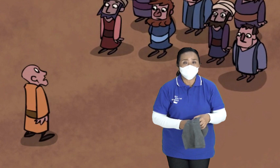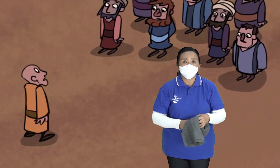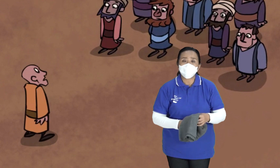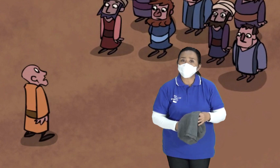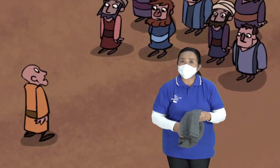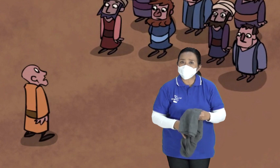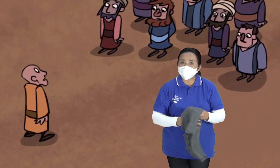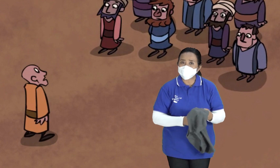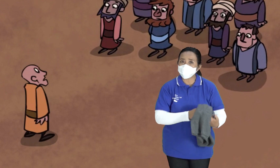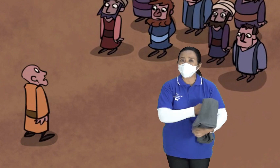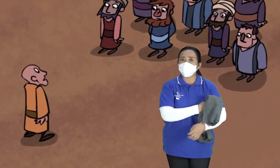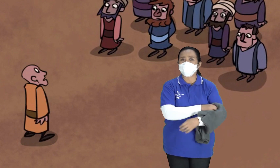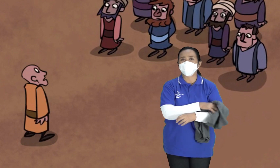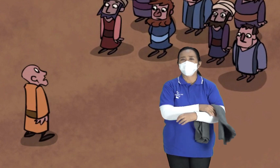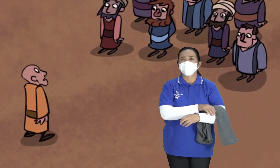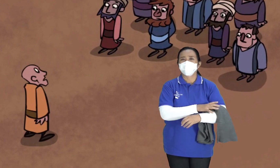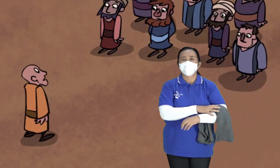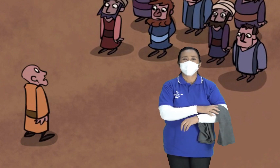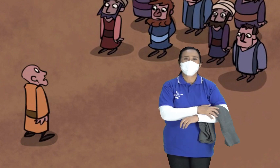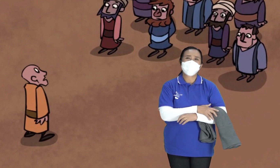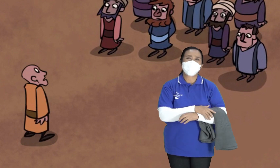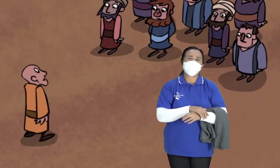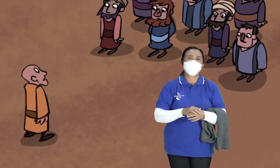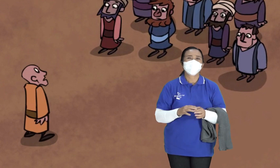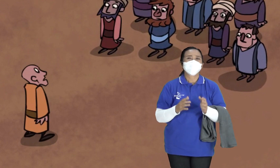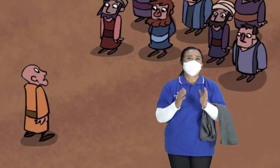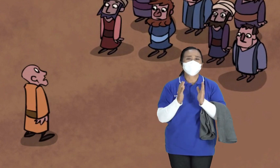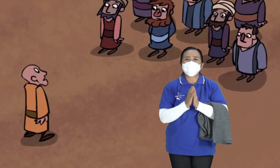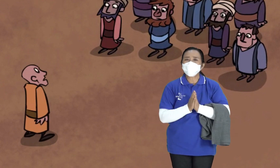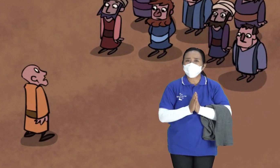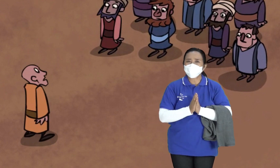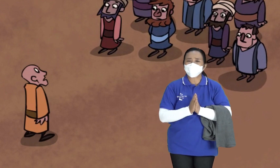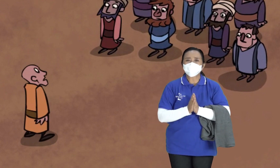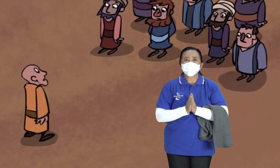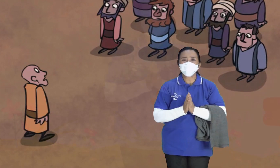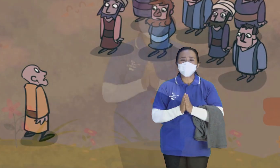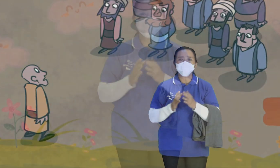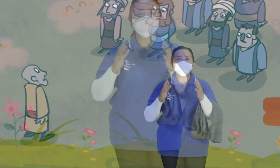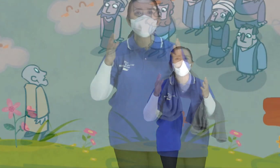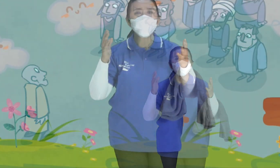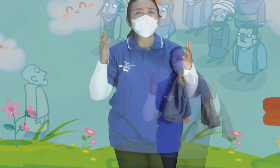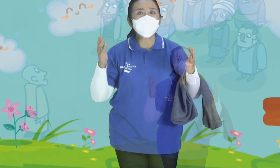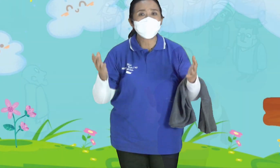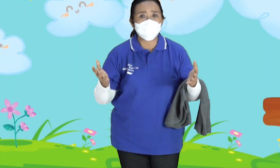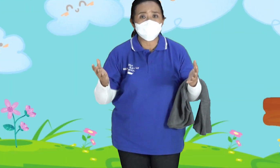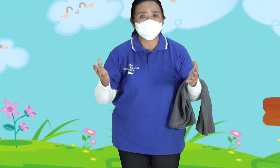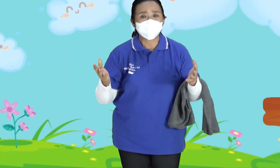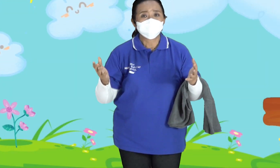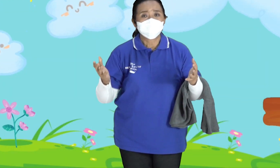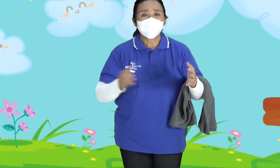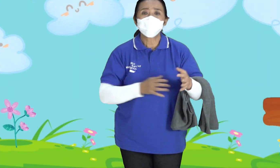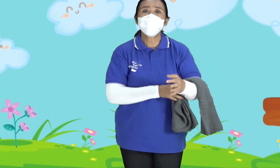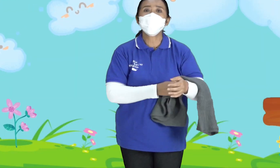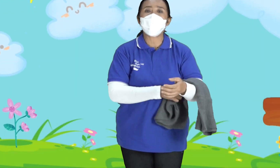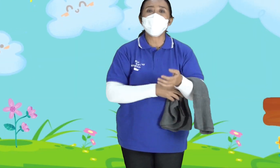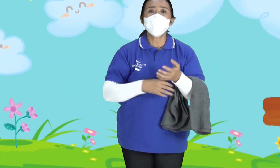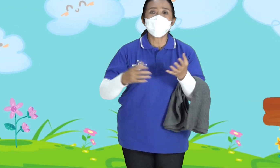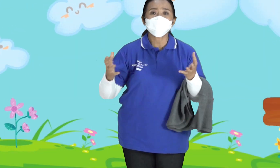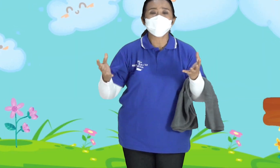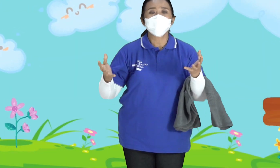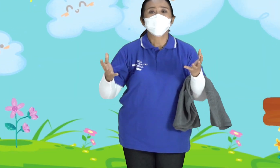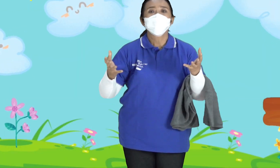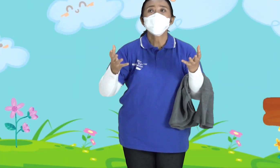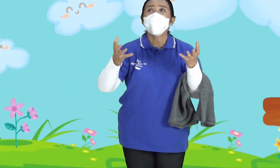Nabi Di antara mereka semua Nah Anak-anak Nabi Elia Sudah